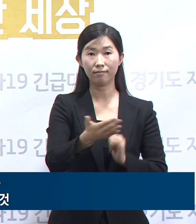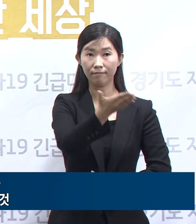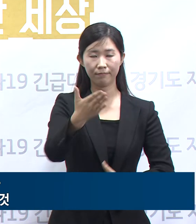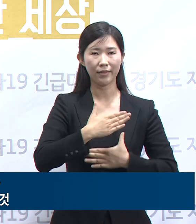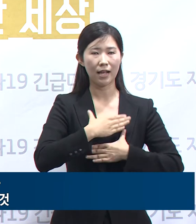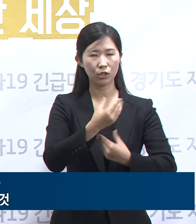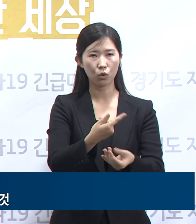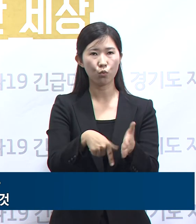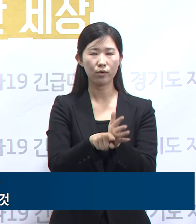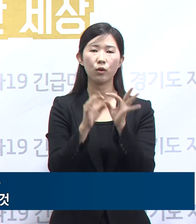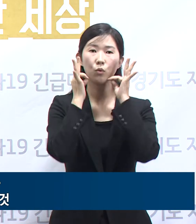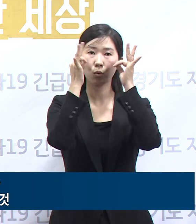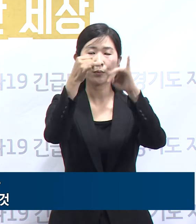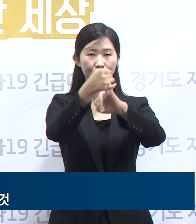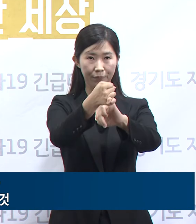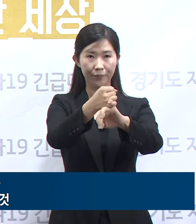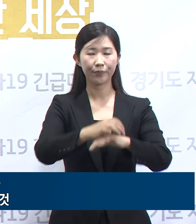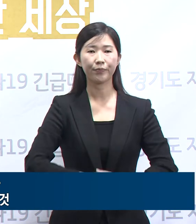노력을 다하겠습니다.